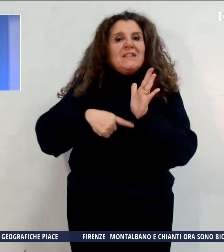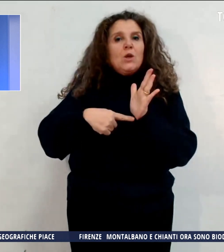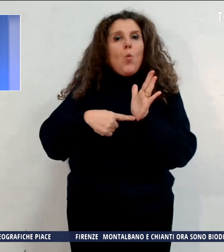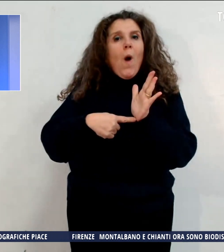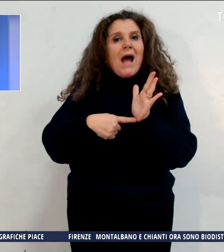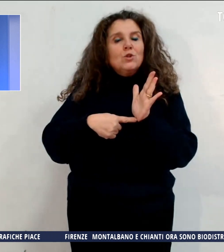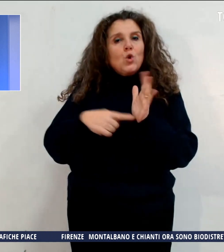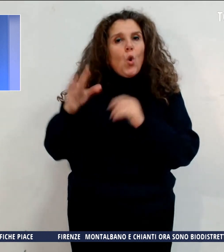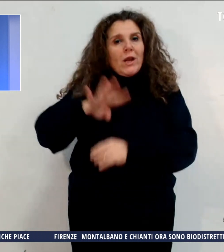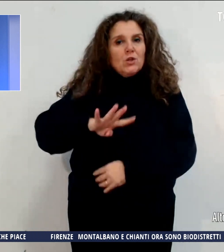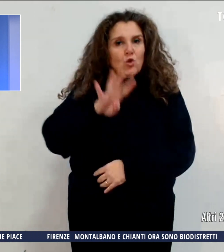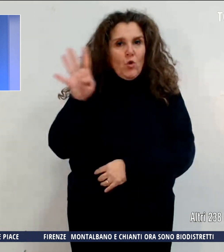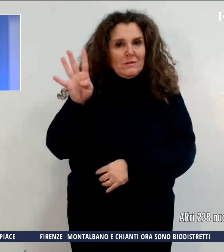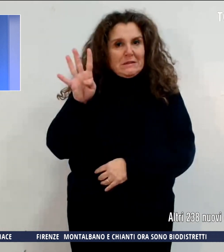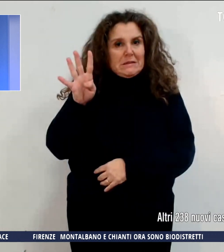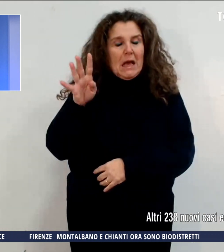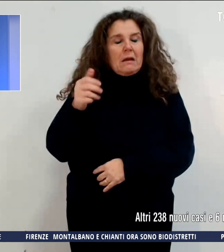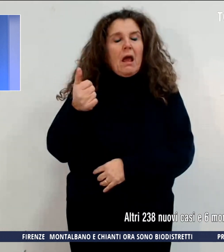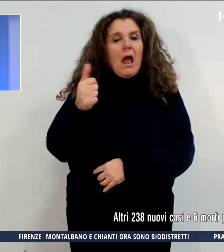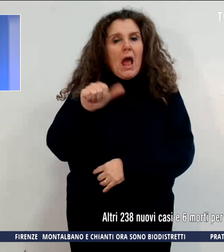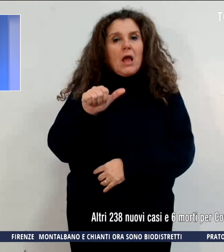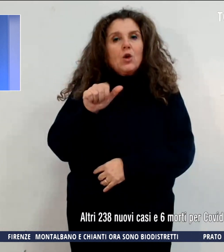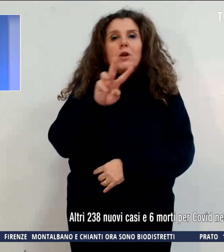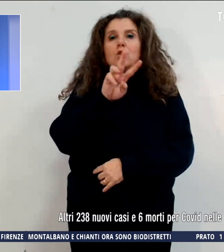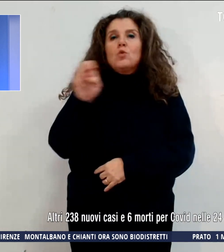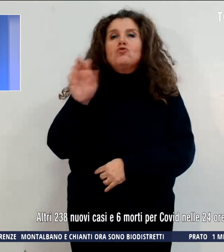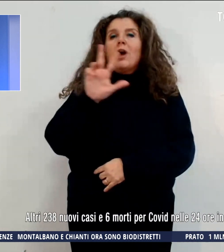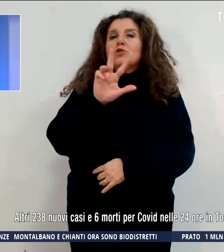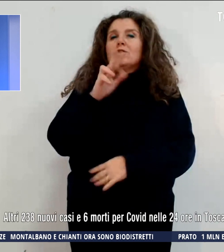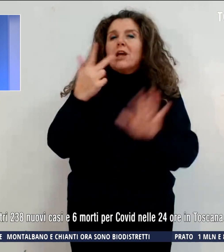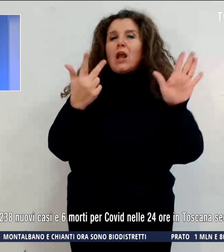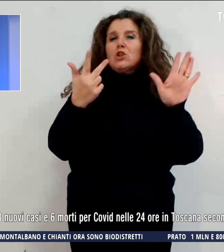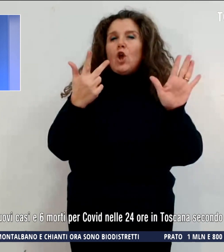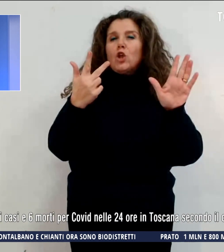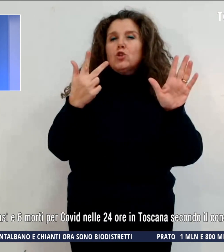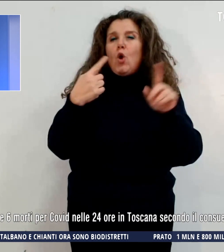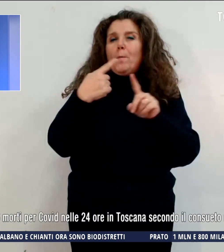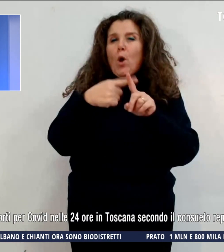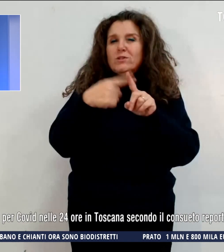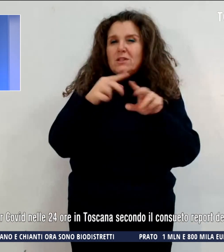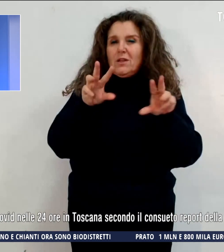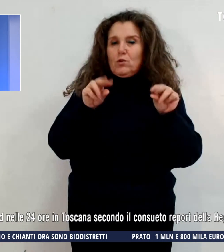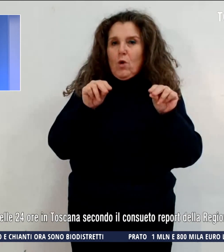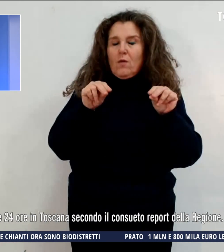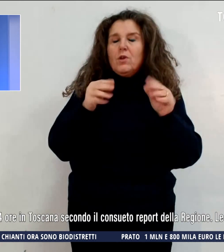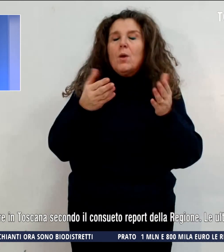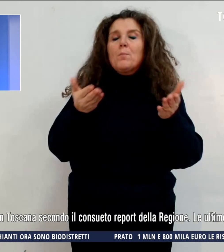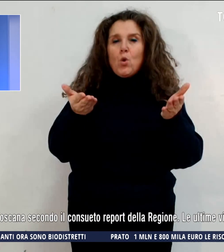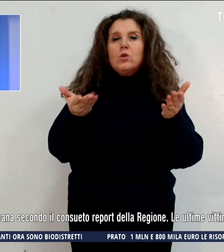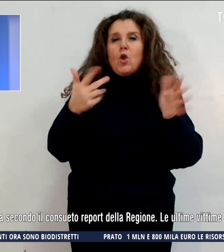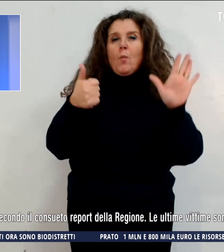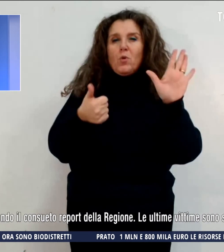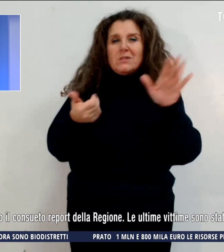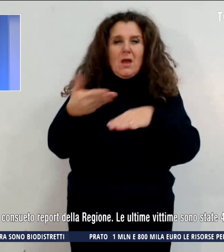Toscana, altri 238 nuovi positivi e purtroppo 6 morti per Covid.